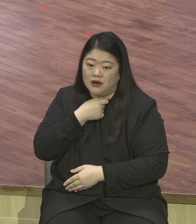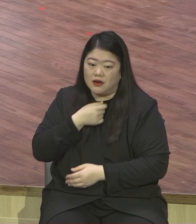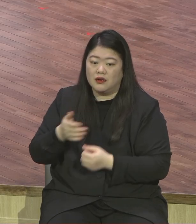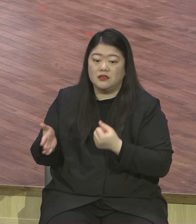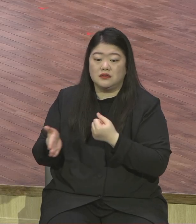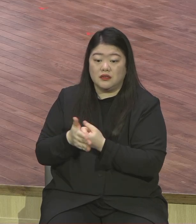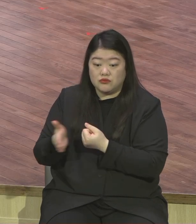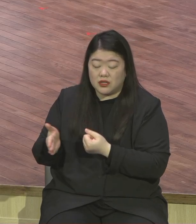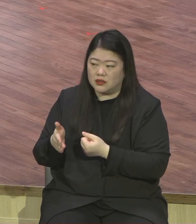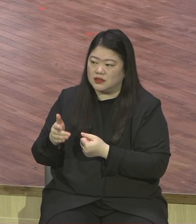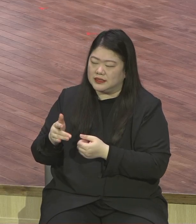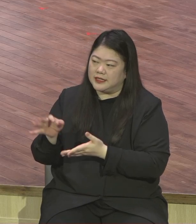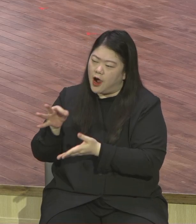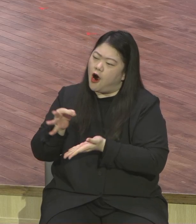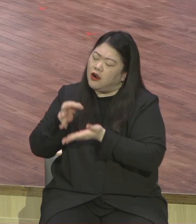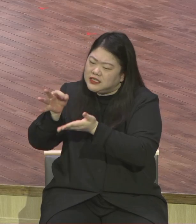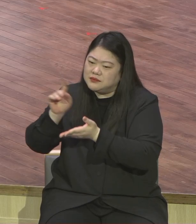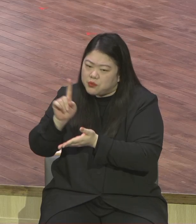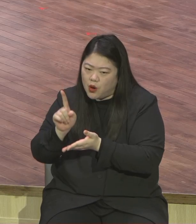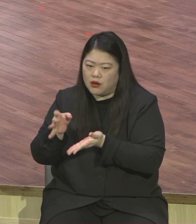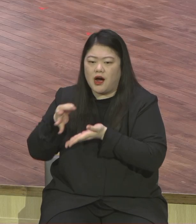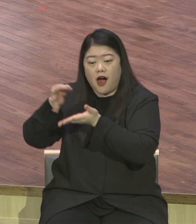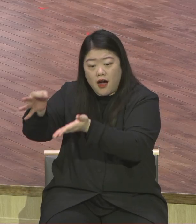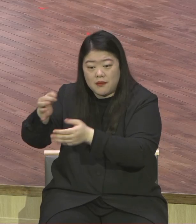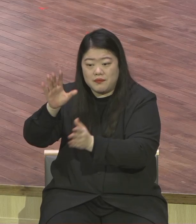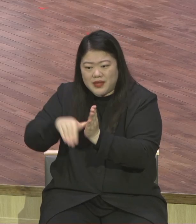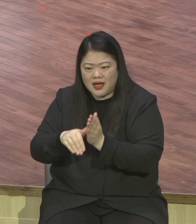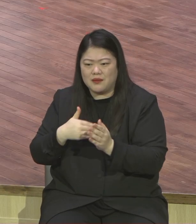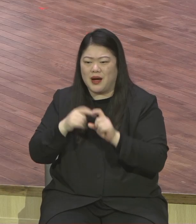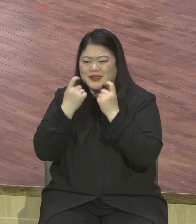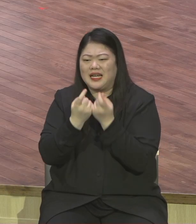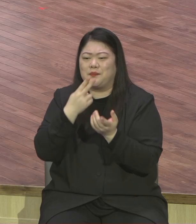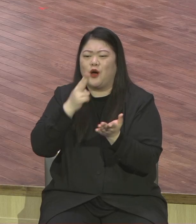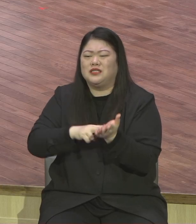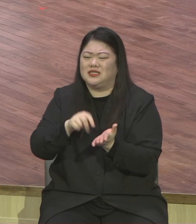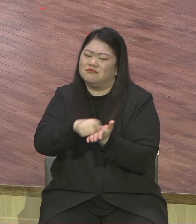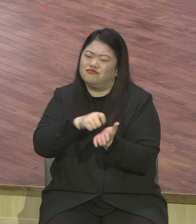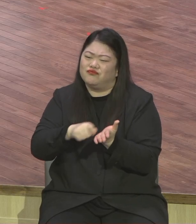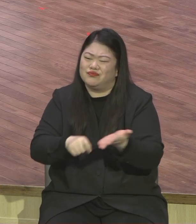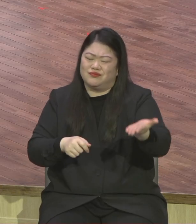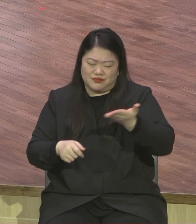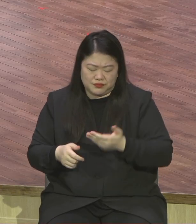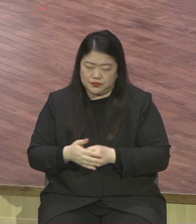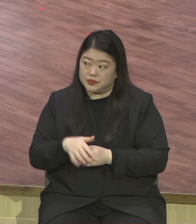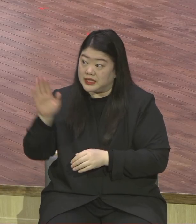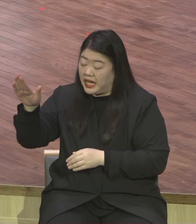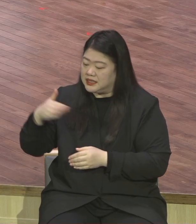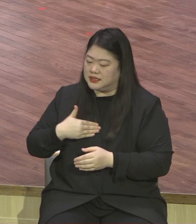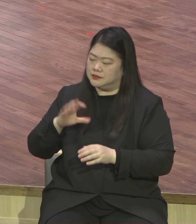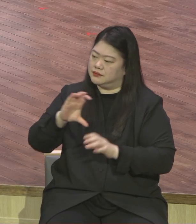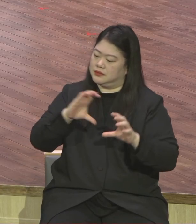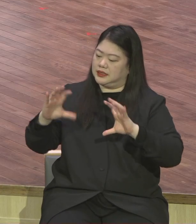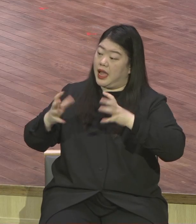정신병동으로 데려온 정신병자가 하도 많아가지고 그래서 이 정신병동이 지금 이 카나다에